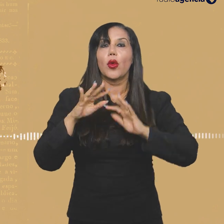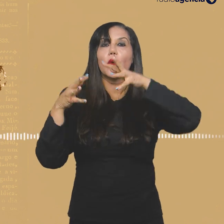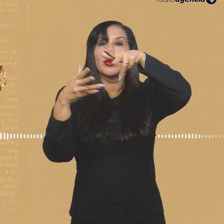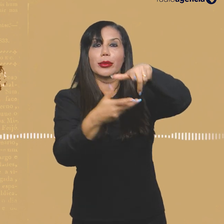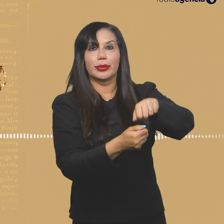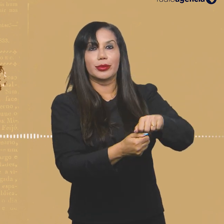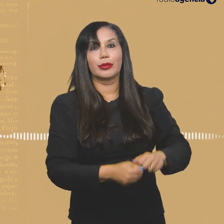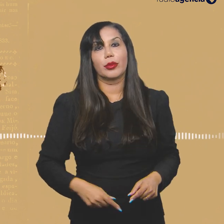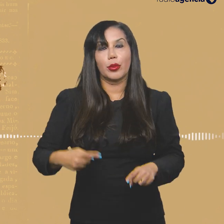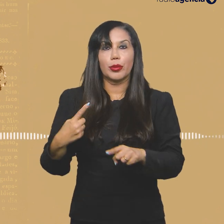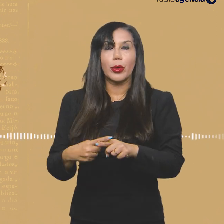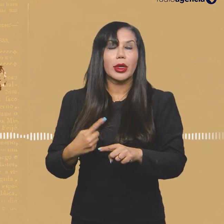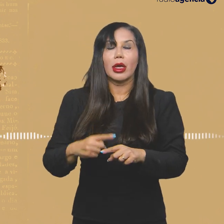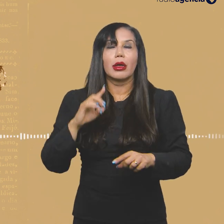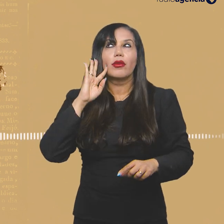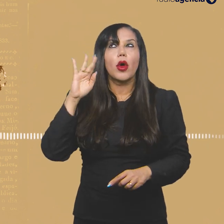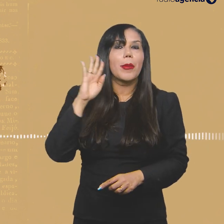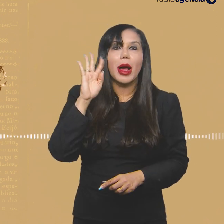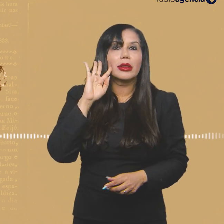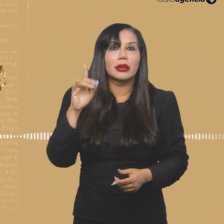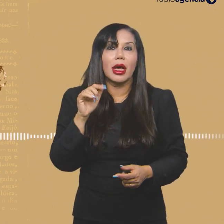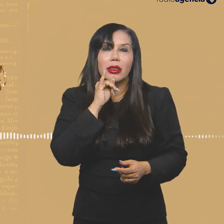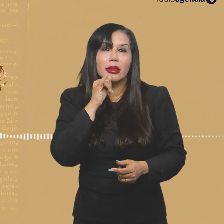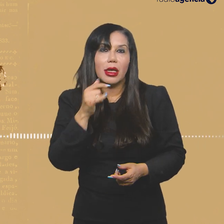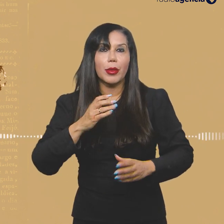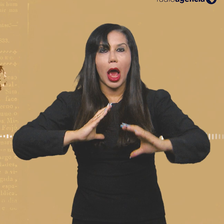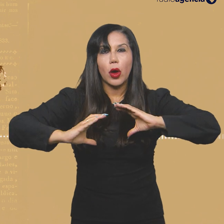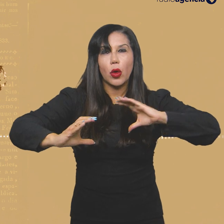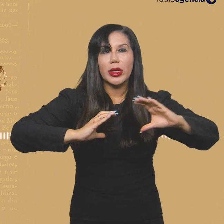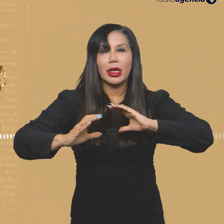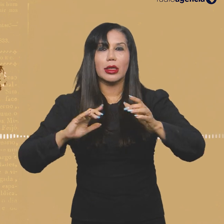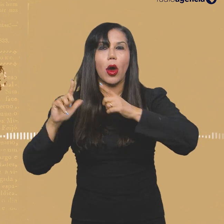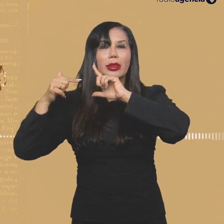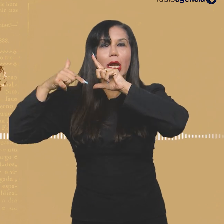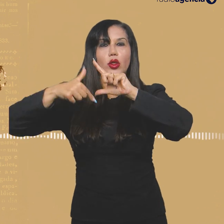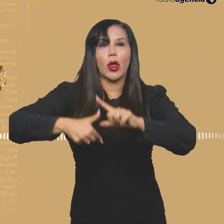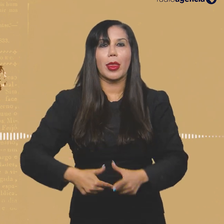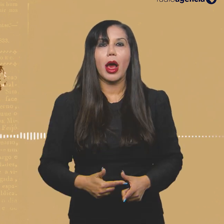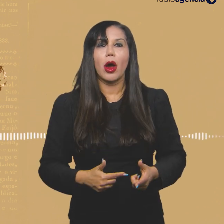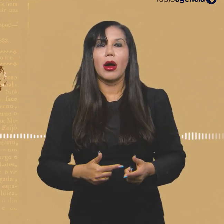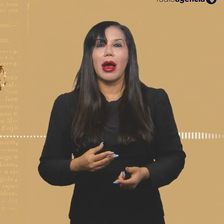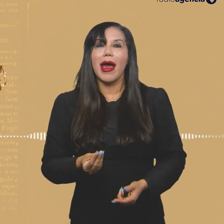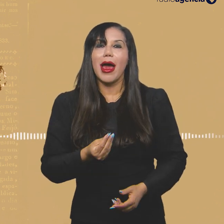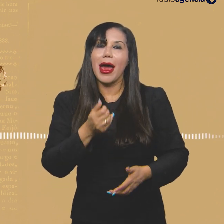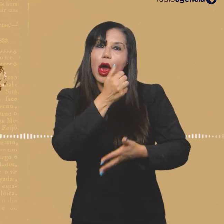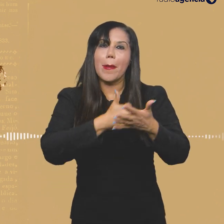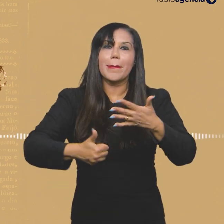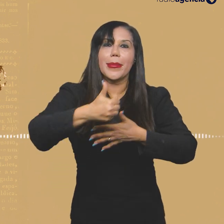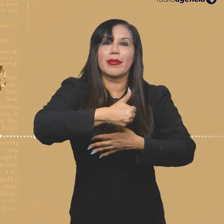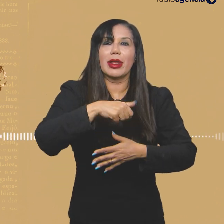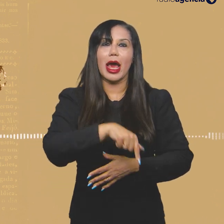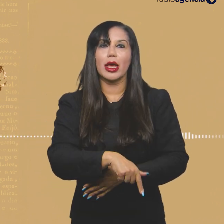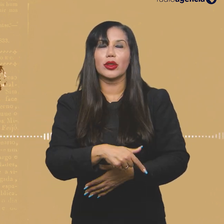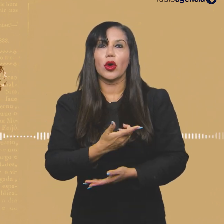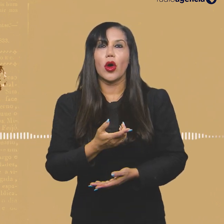e universalidade. Por que não imaginar que esses grandes canais de comunicação que privilegiam um